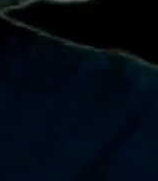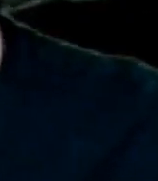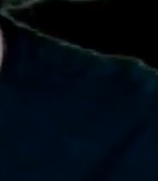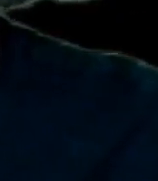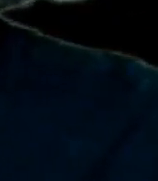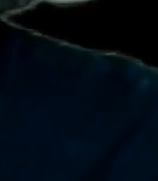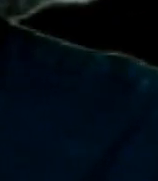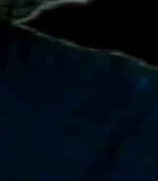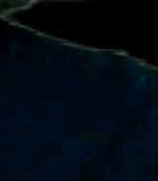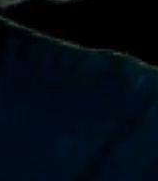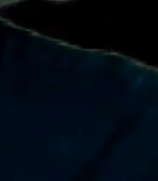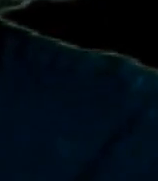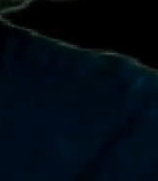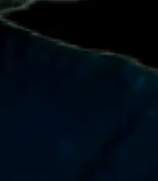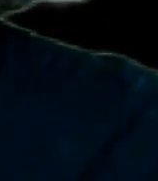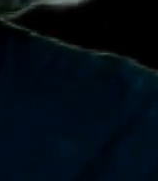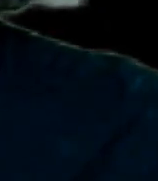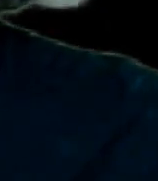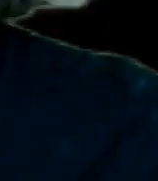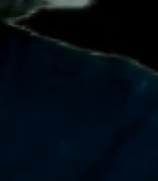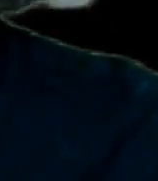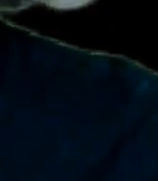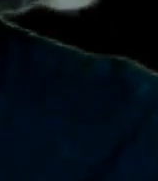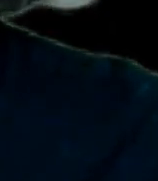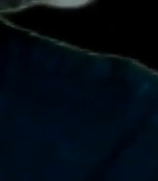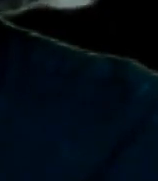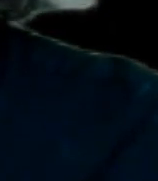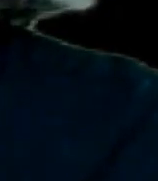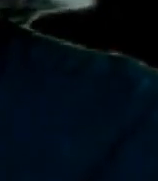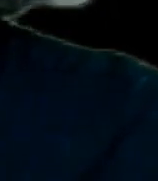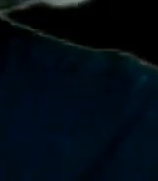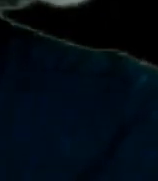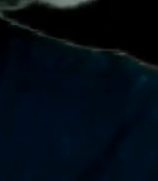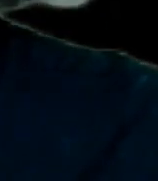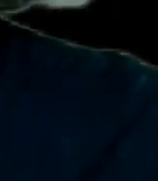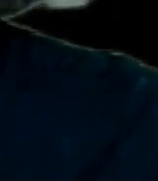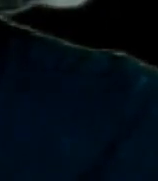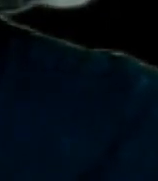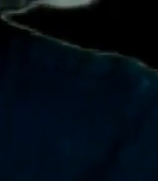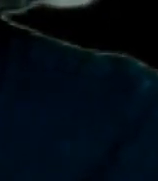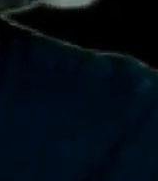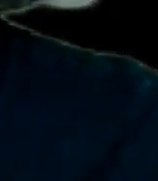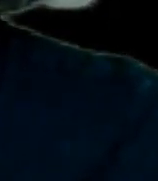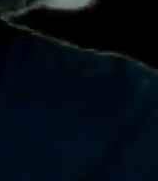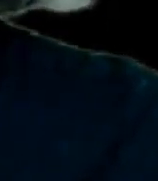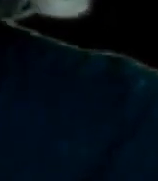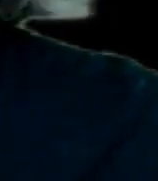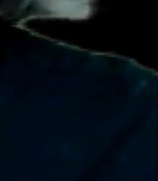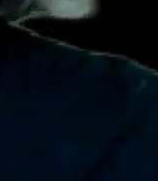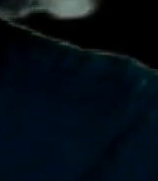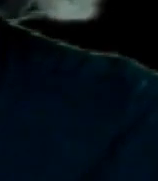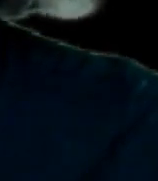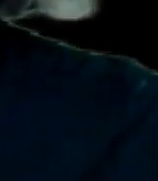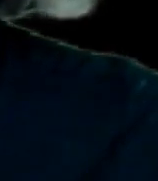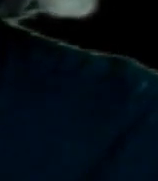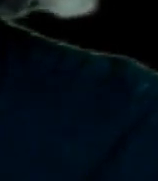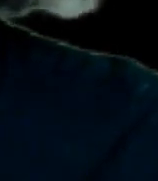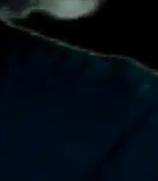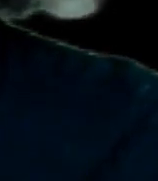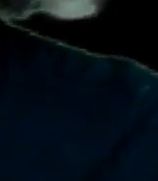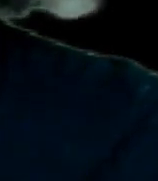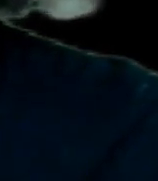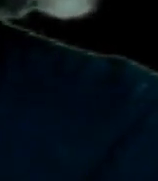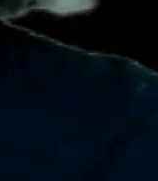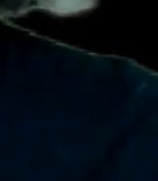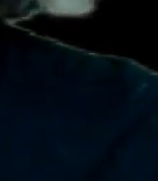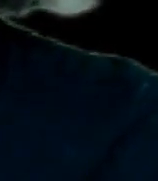tanto tú como yo no trabajamos para ningún medio chayotero Que nos esté pagando un salario para poder